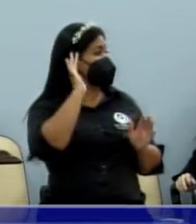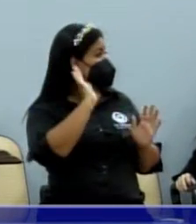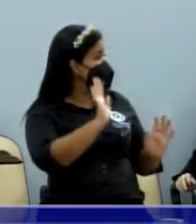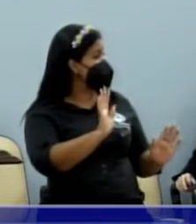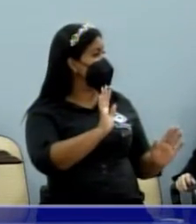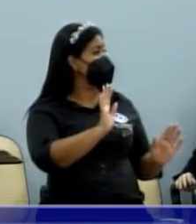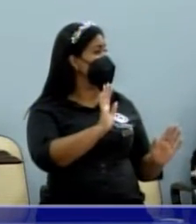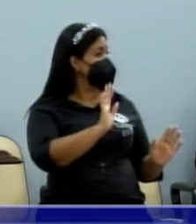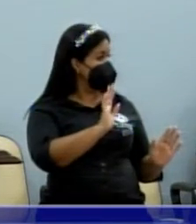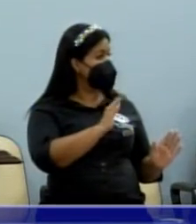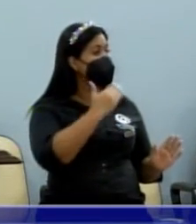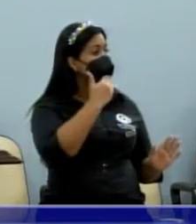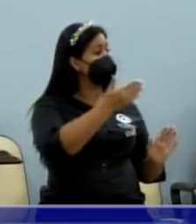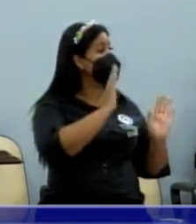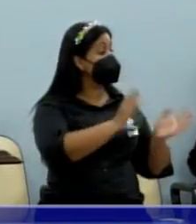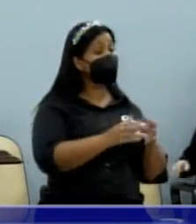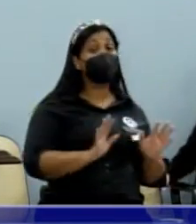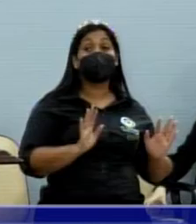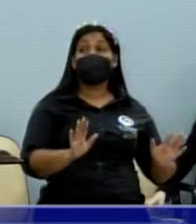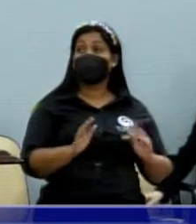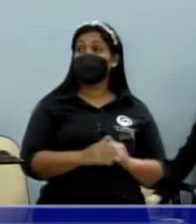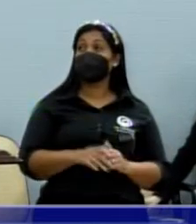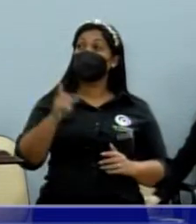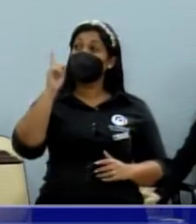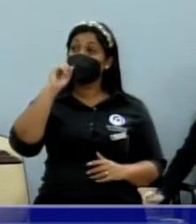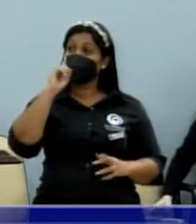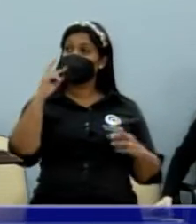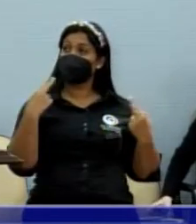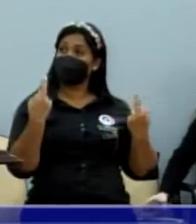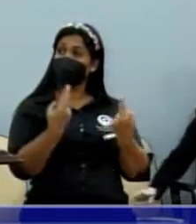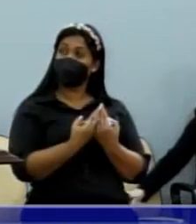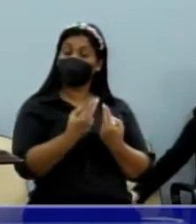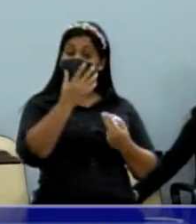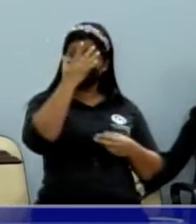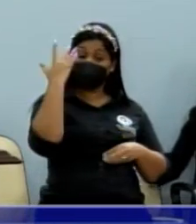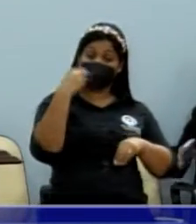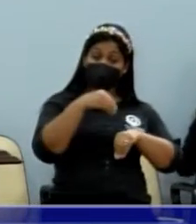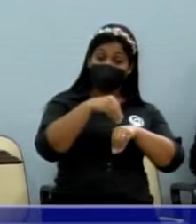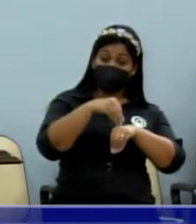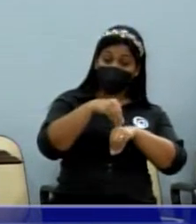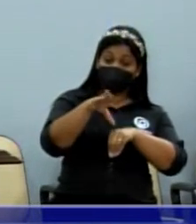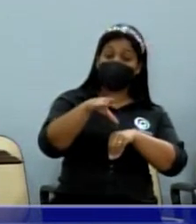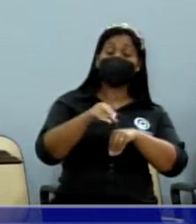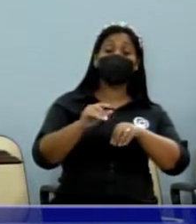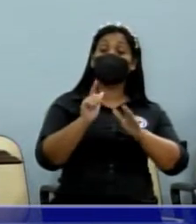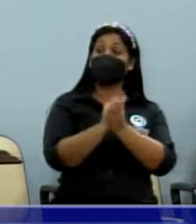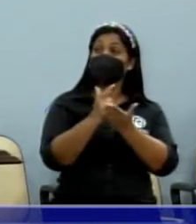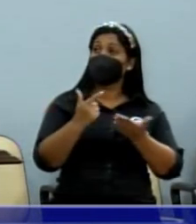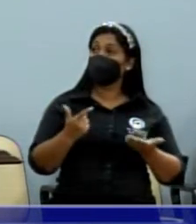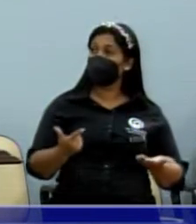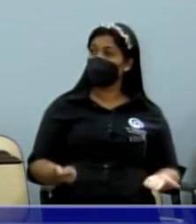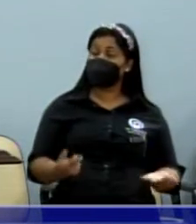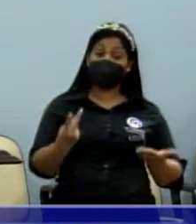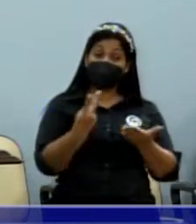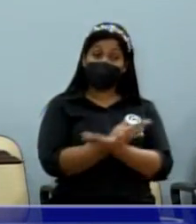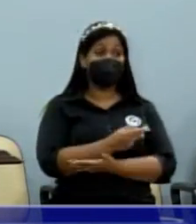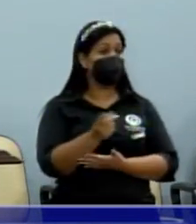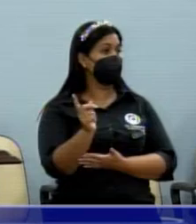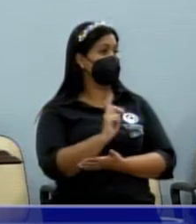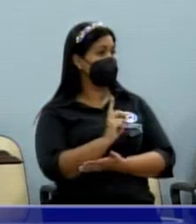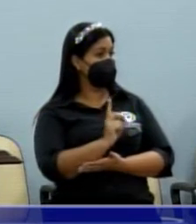pedido, coronel Jean, só que nesse dia da reunião, quem passou a informação para o jornal, não está equivocada.